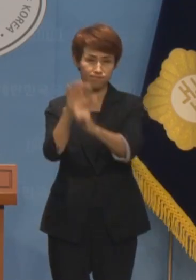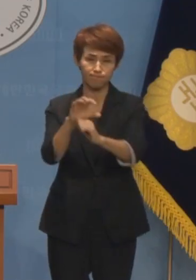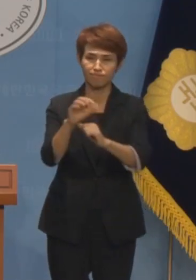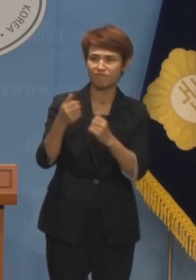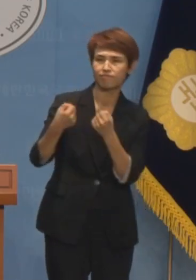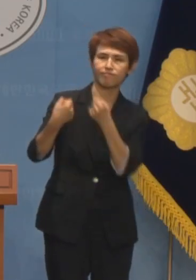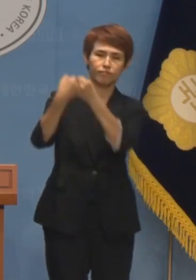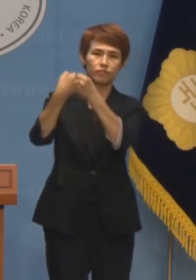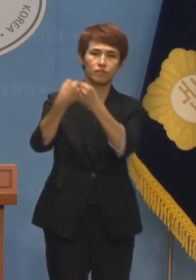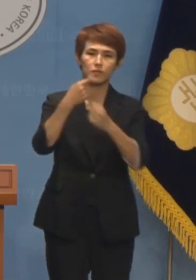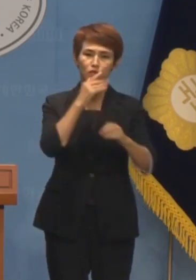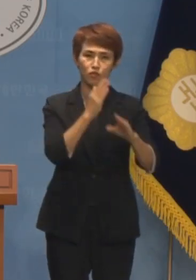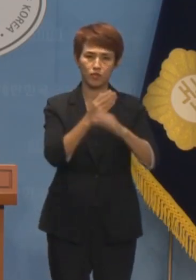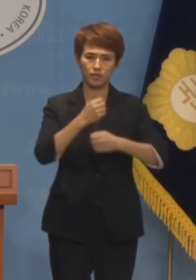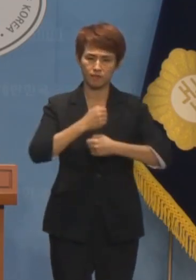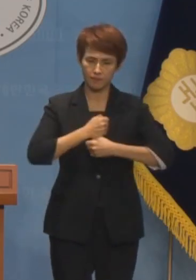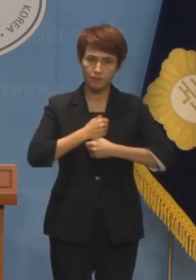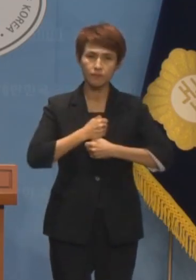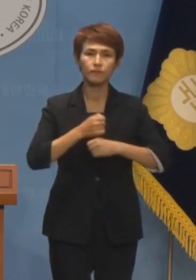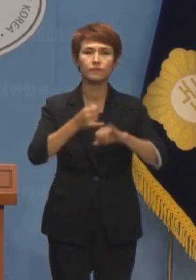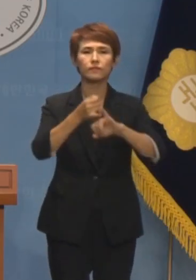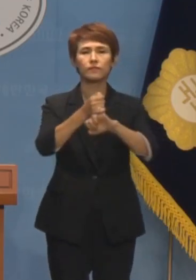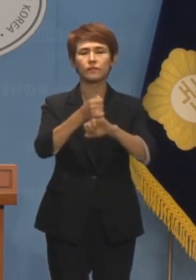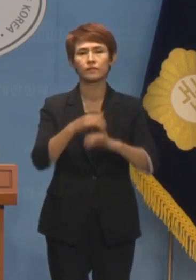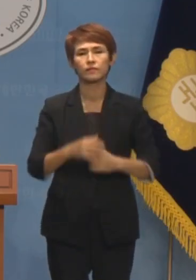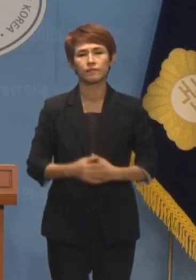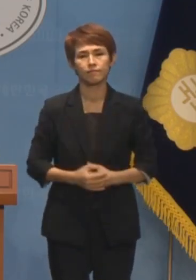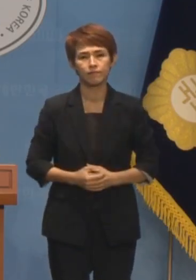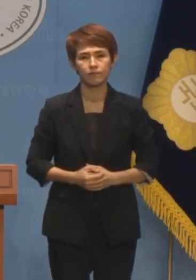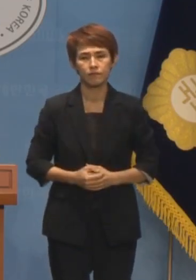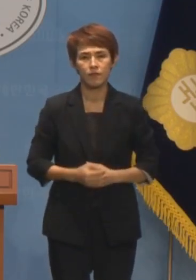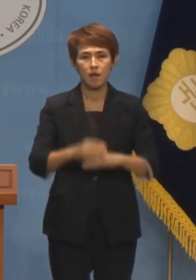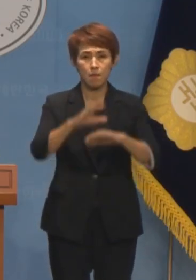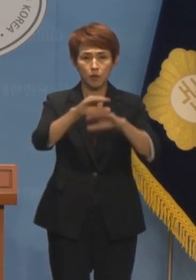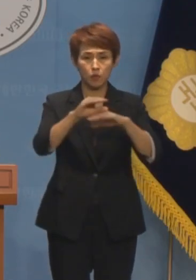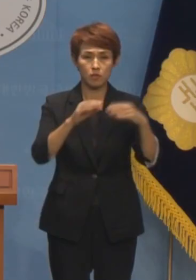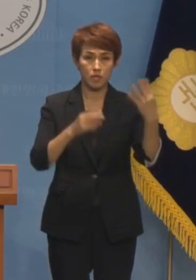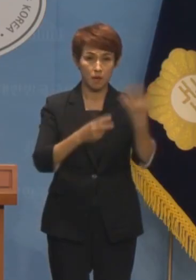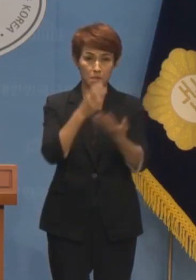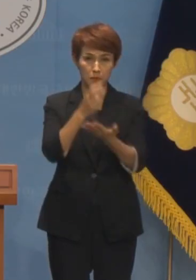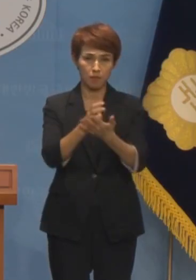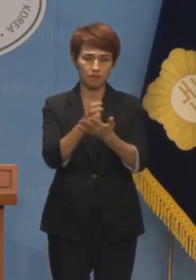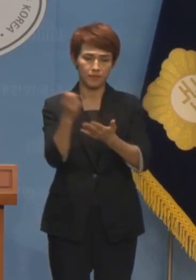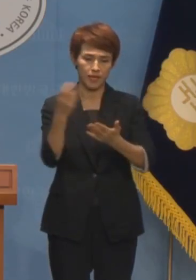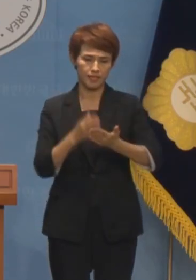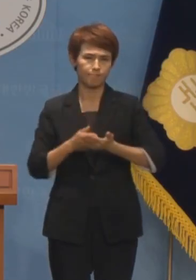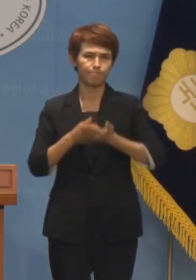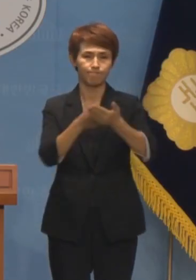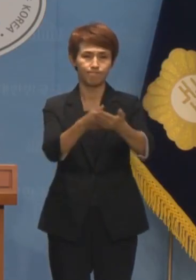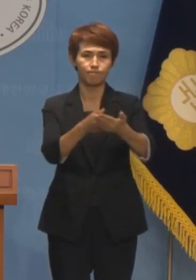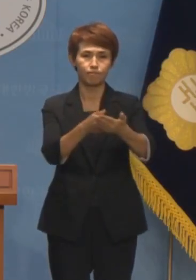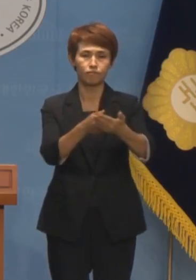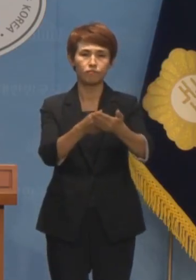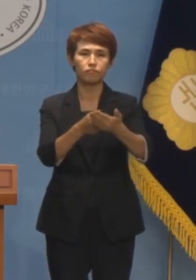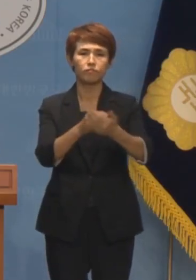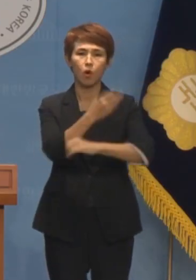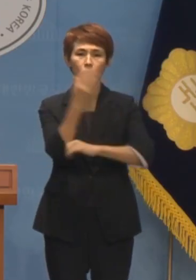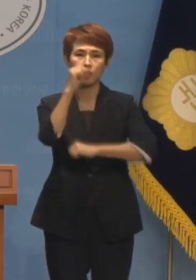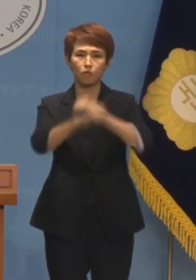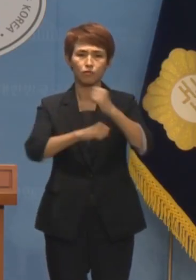민주주의를 지켜내겠습니다. 방송사법을 재추진하고 언론의 자유를